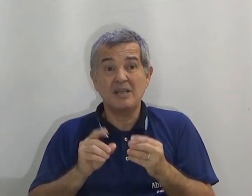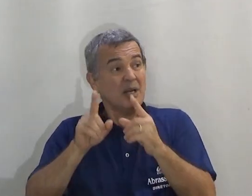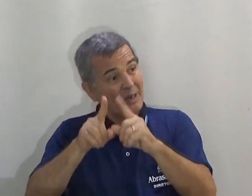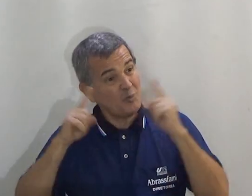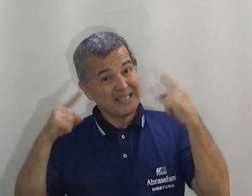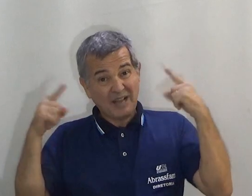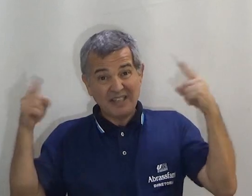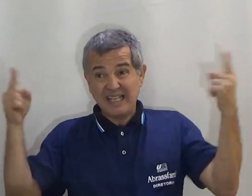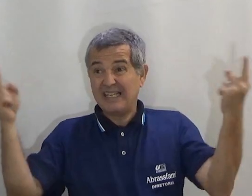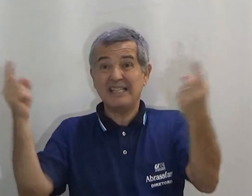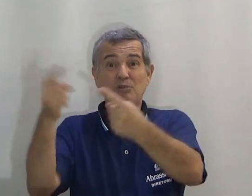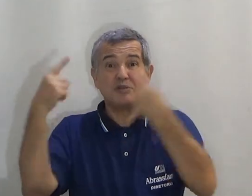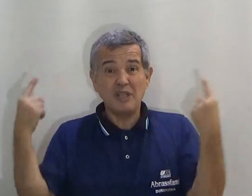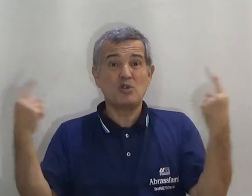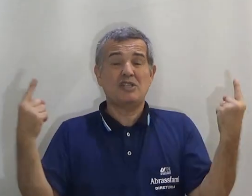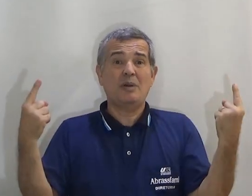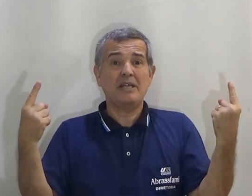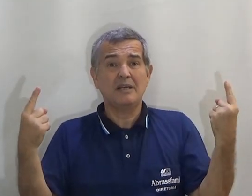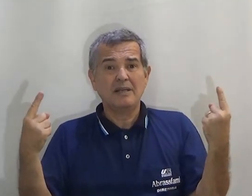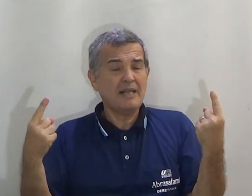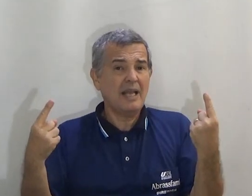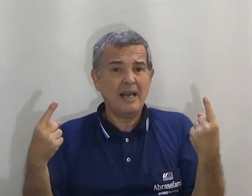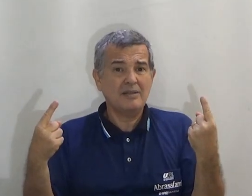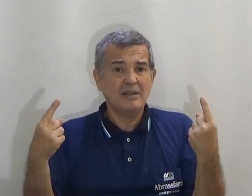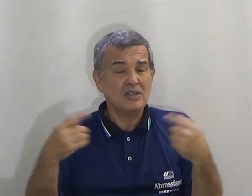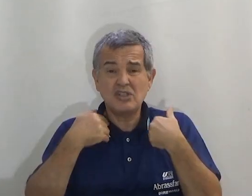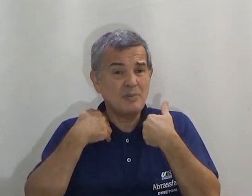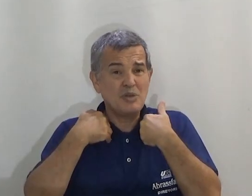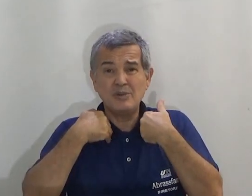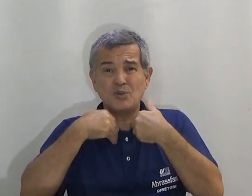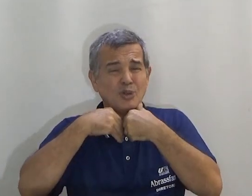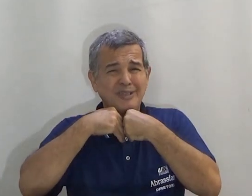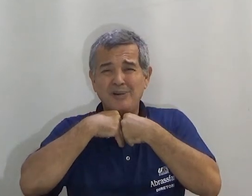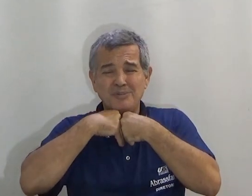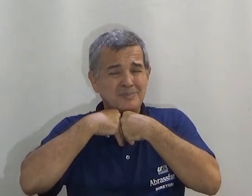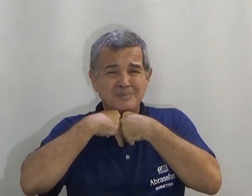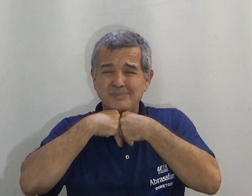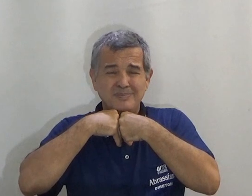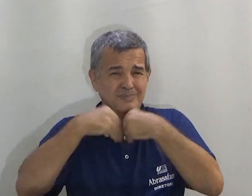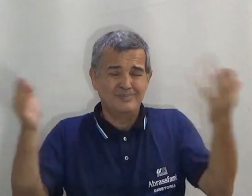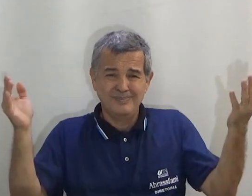críticas. Para começar a fazer a crítica dos vídeos que estão aí. Na internet. Distribuídos. Com total.